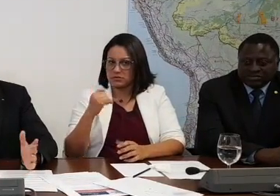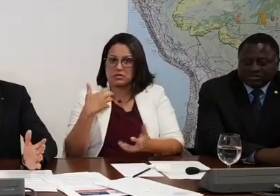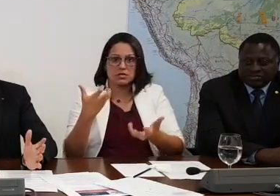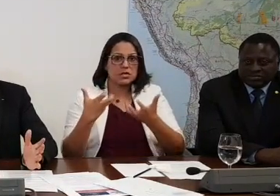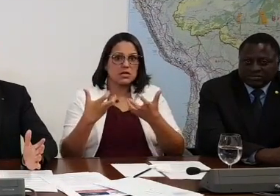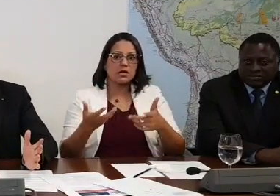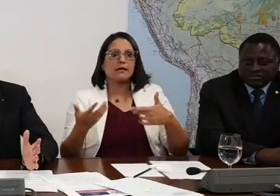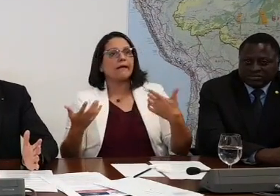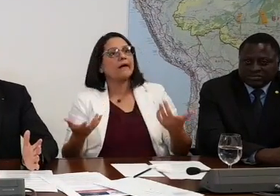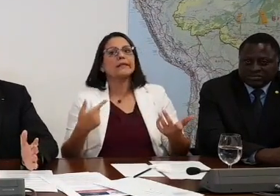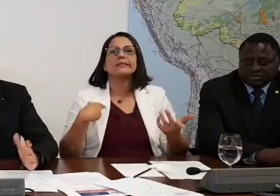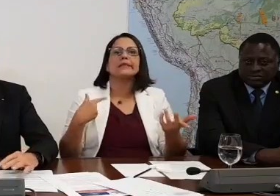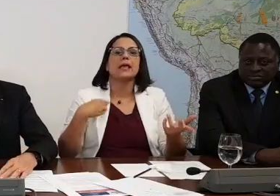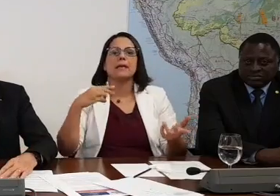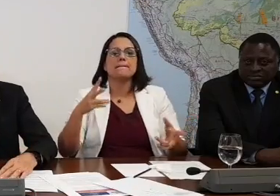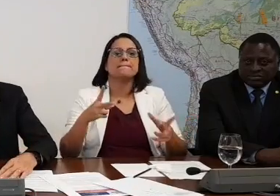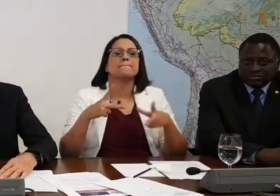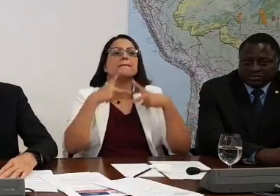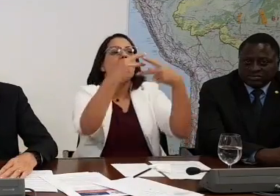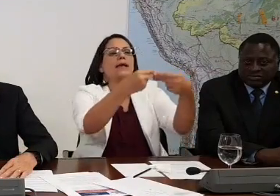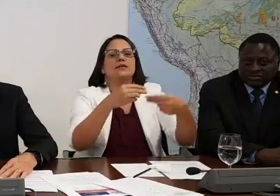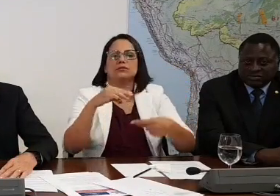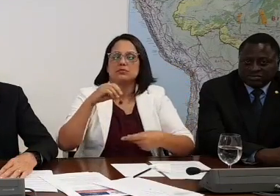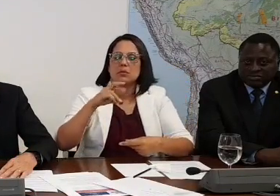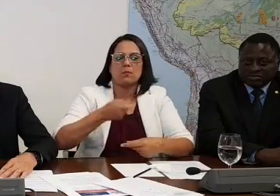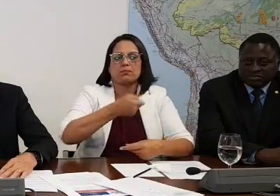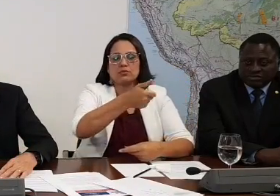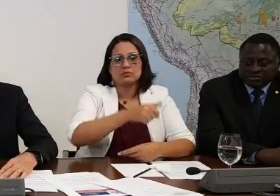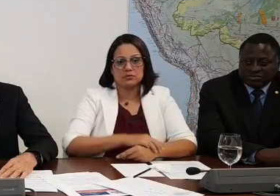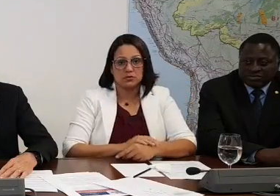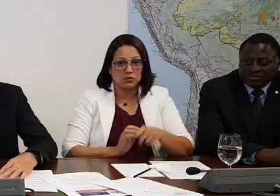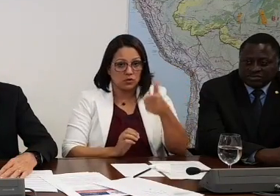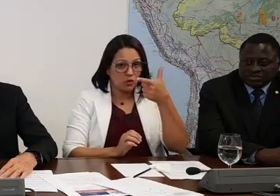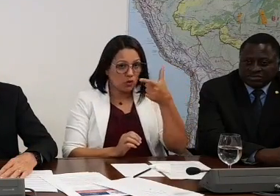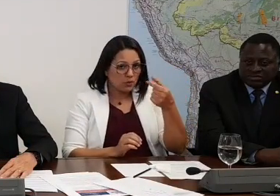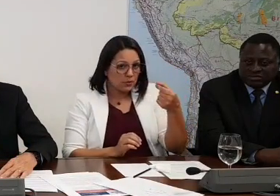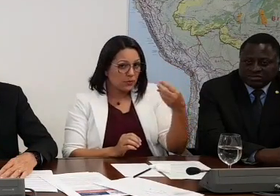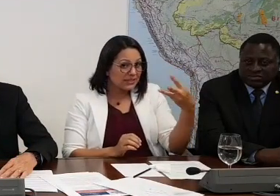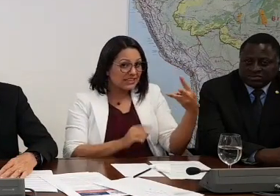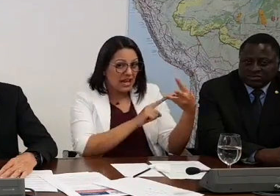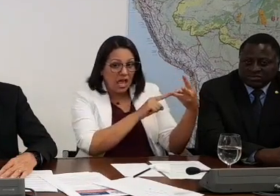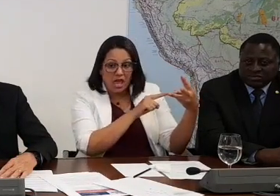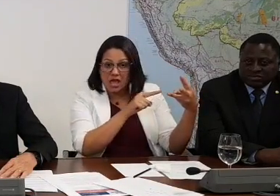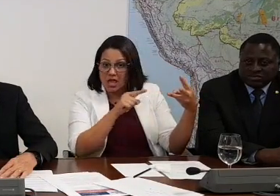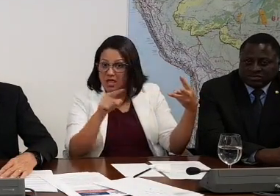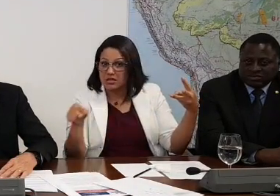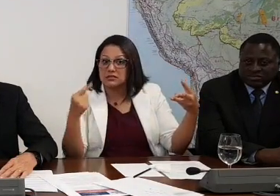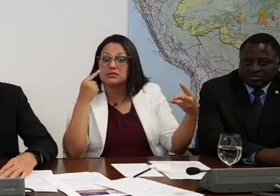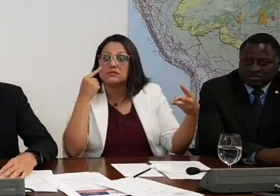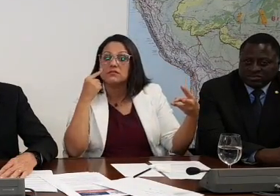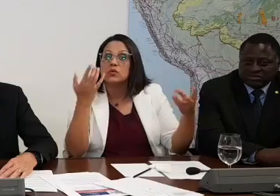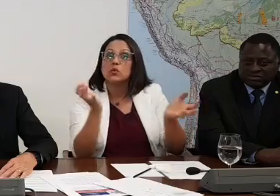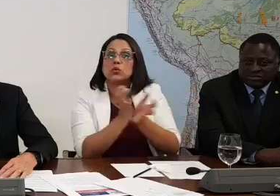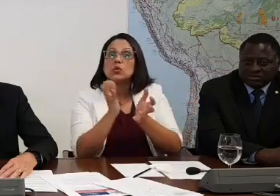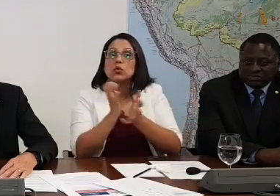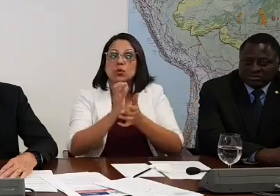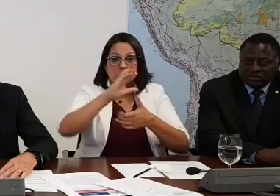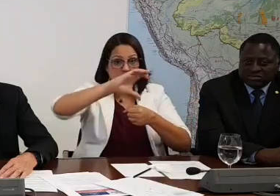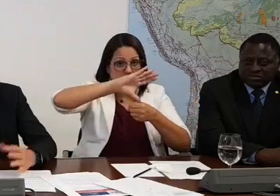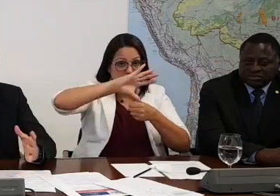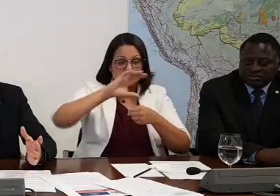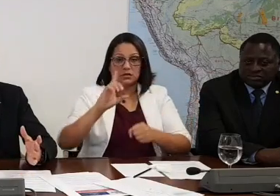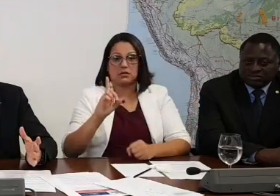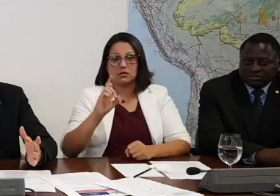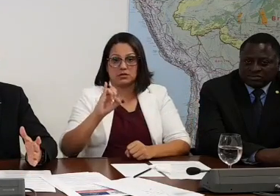falando. Cadê a meritocracia, presidente? Nos últimos anos, de 2003 pra cá, me aponte uma boa ação. Dois diplomatas que estavam nos Estados